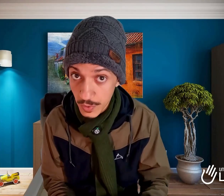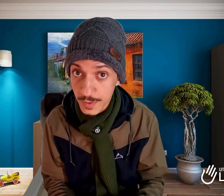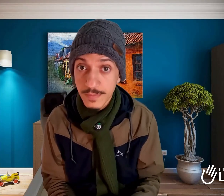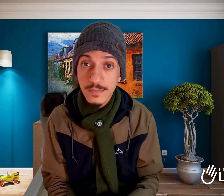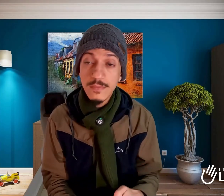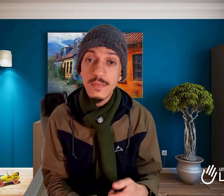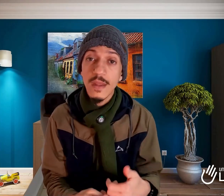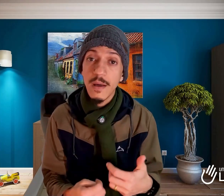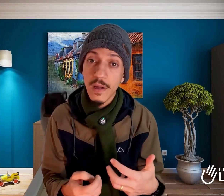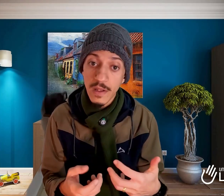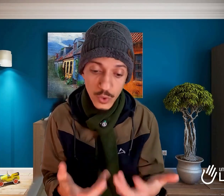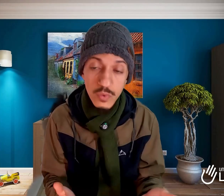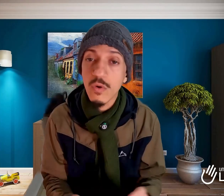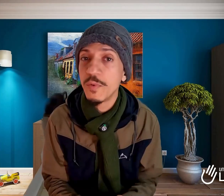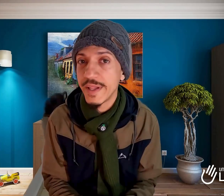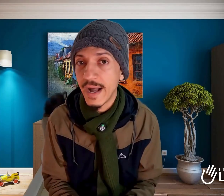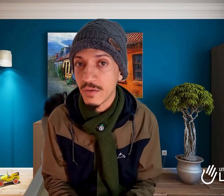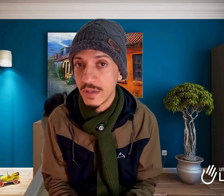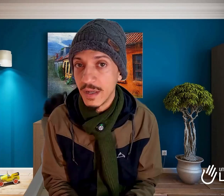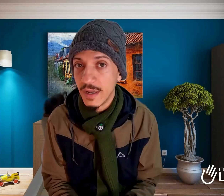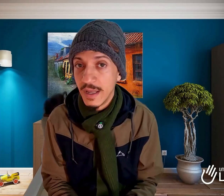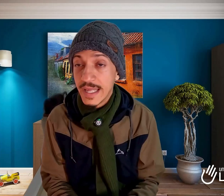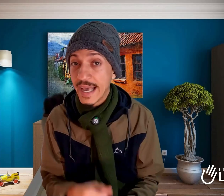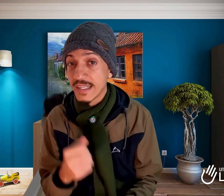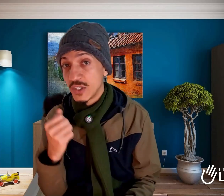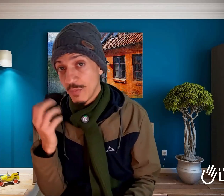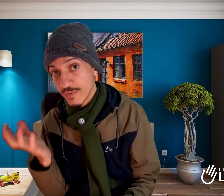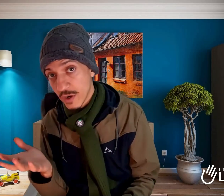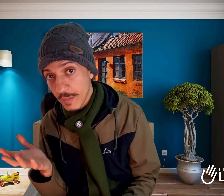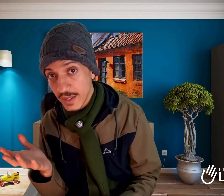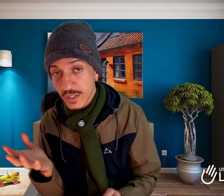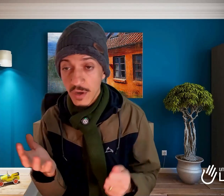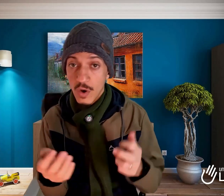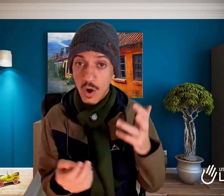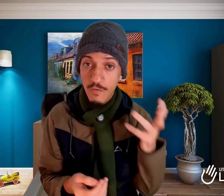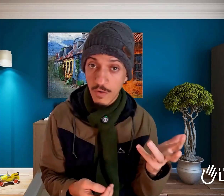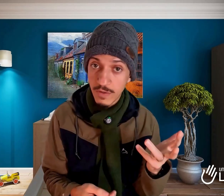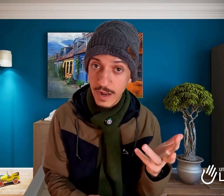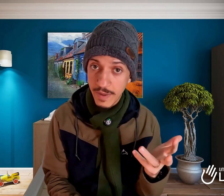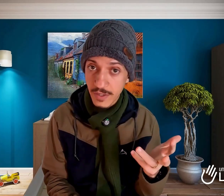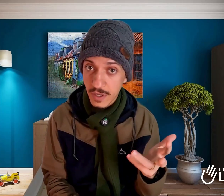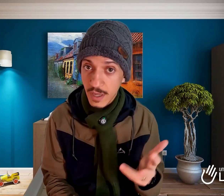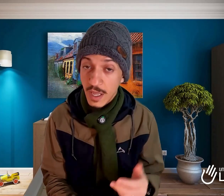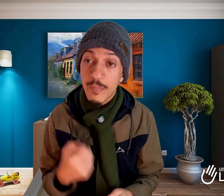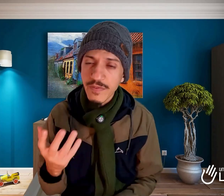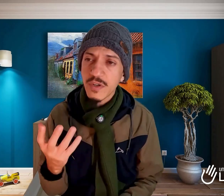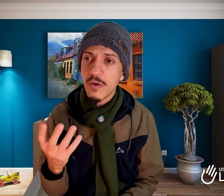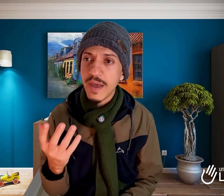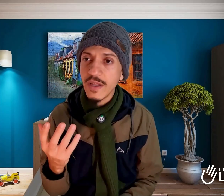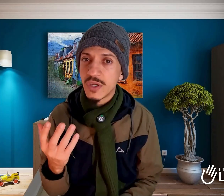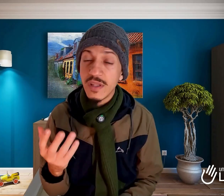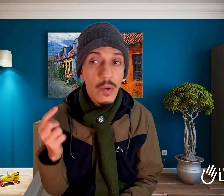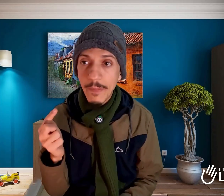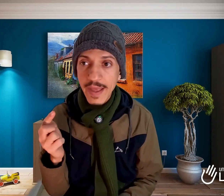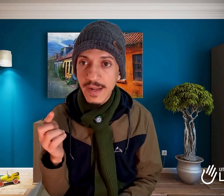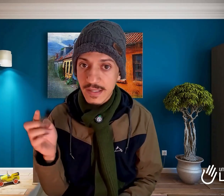junto à comunidade surda, quer seja profissionalmente ou voluntariamente. E profissionalmente, não apenas no